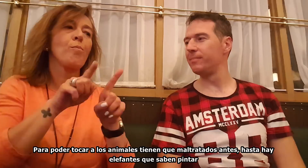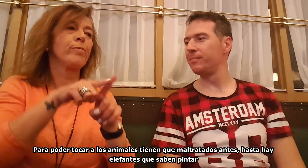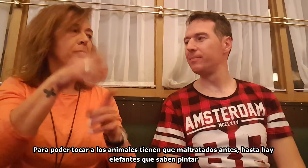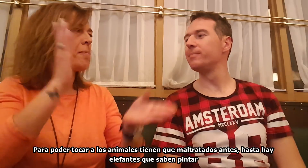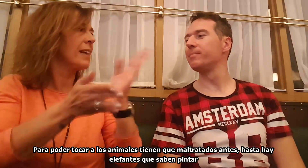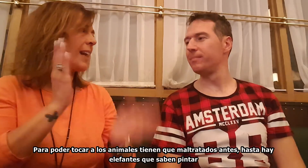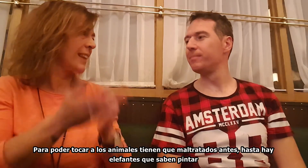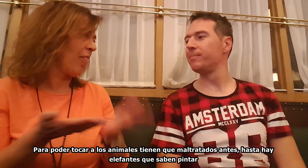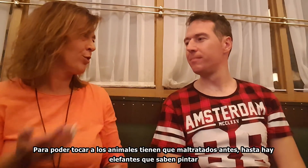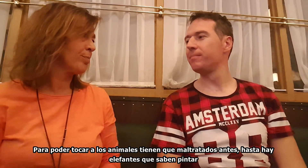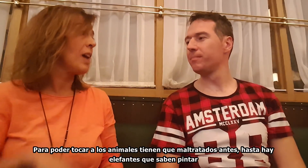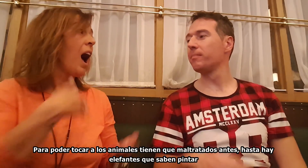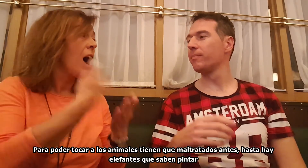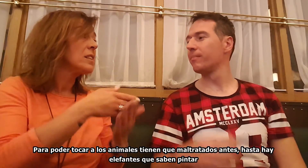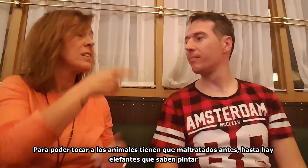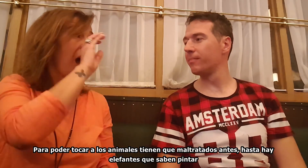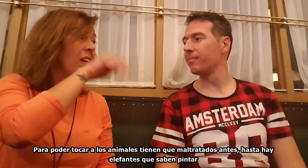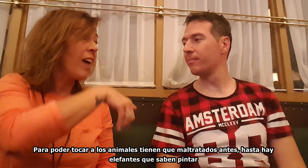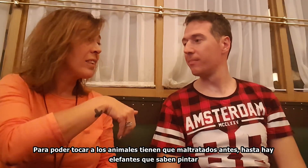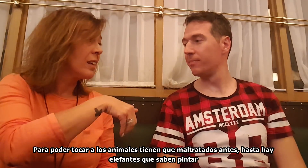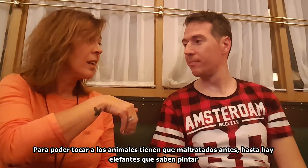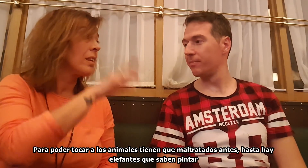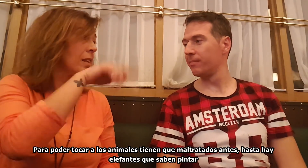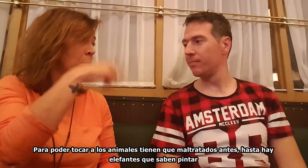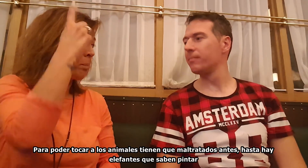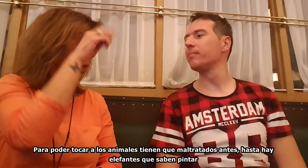maltratados antes. Hasta hay elefantes que saben pintar.